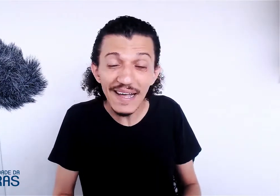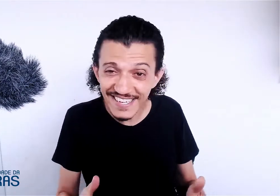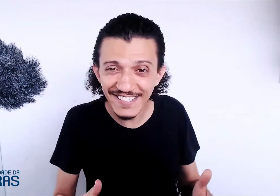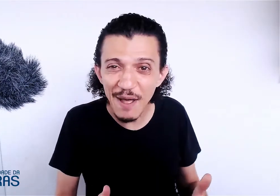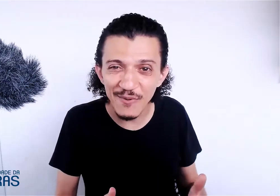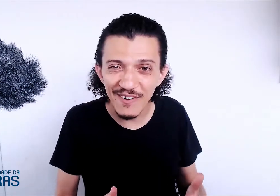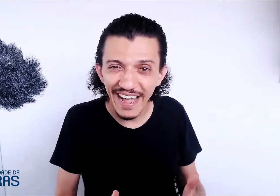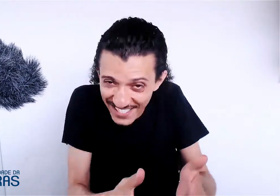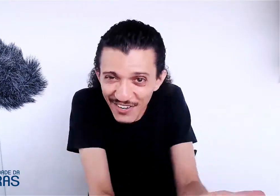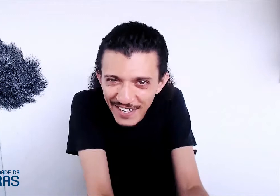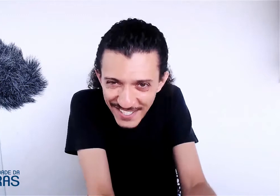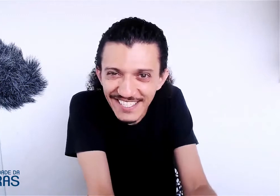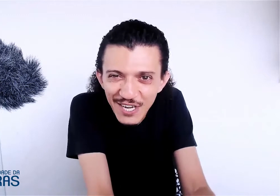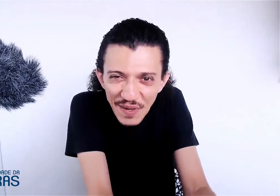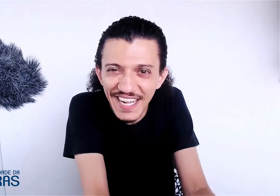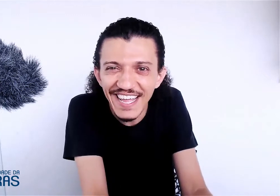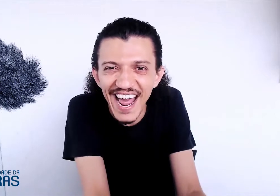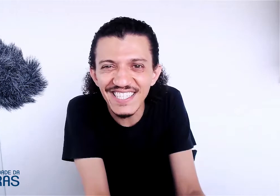bastante tempo, assistindo vídeos desse tipo aí na internet.